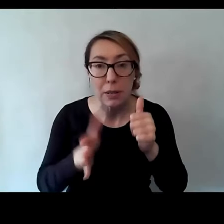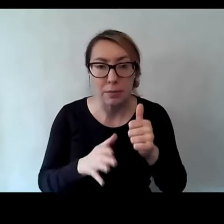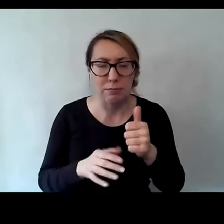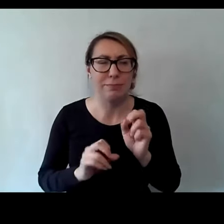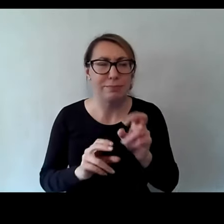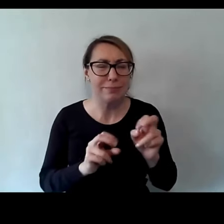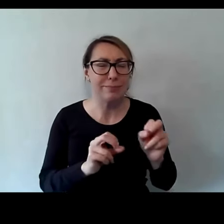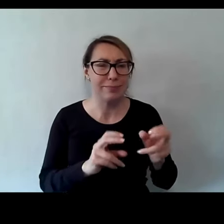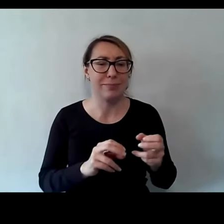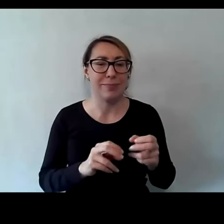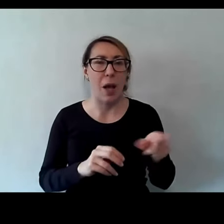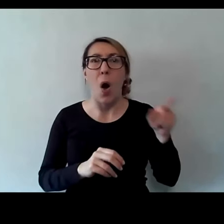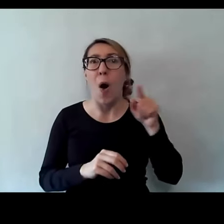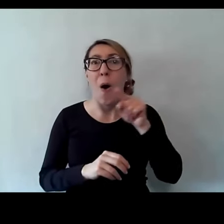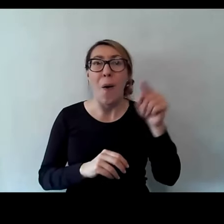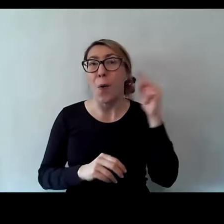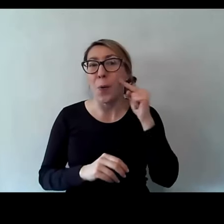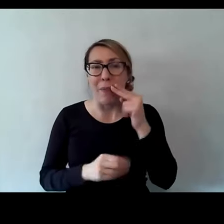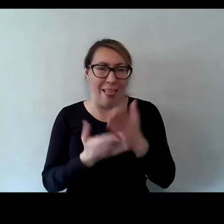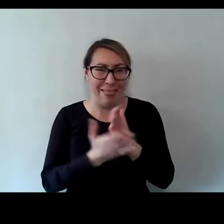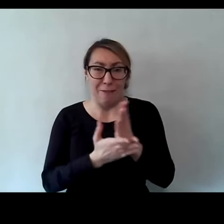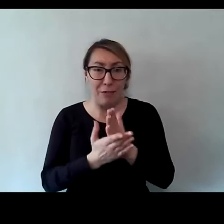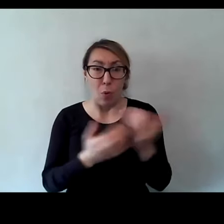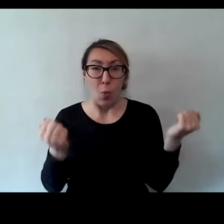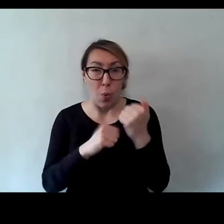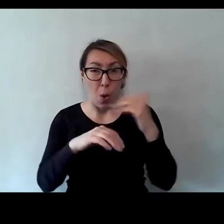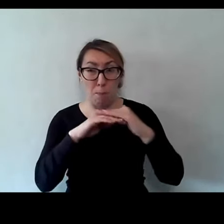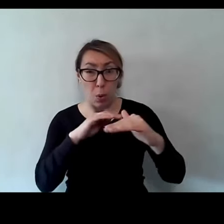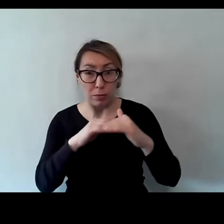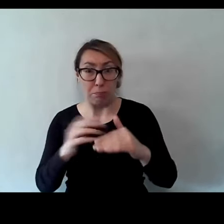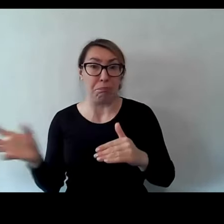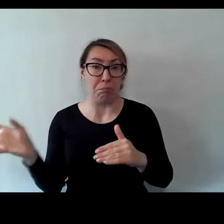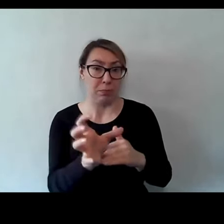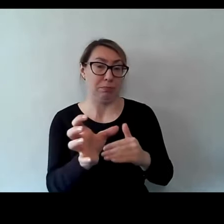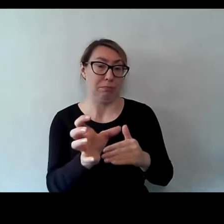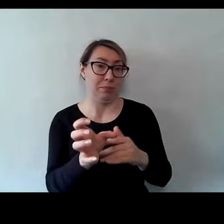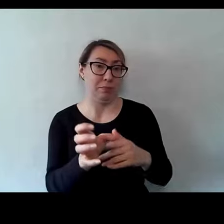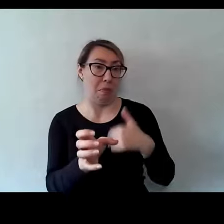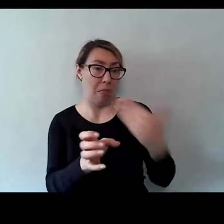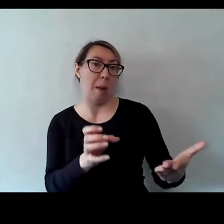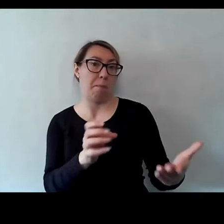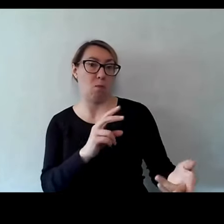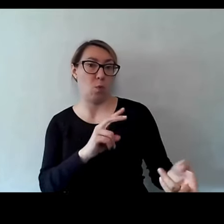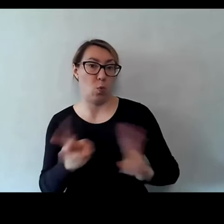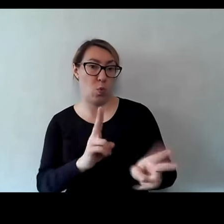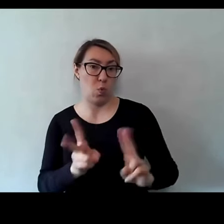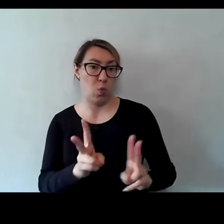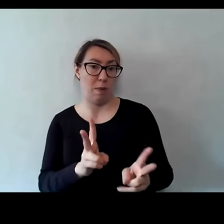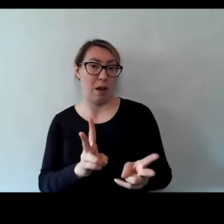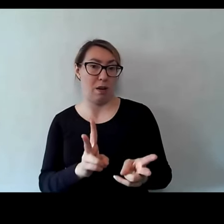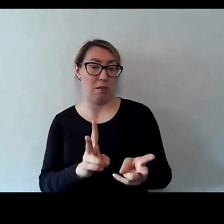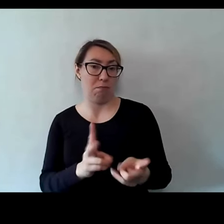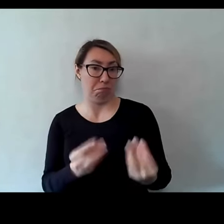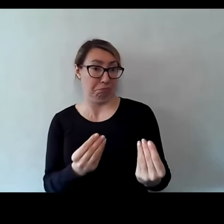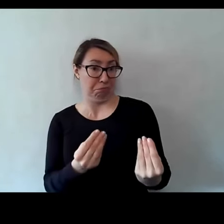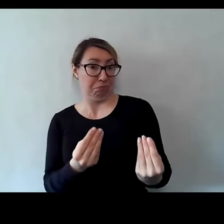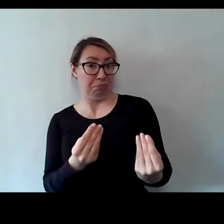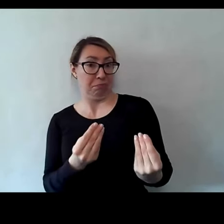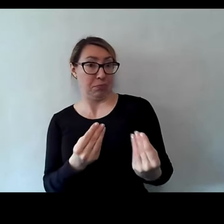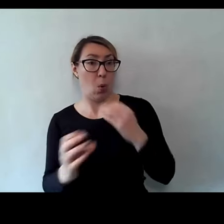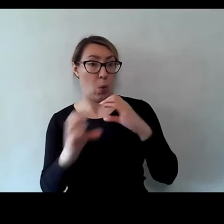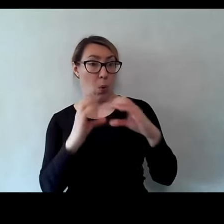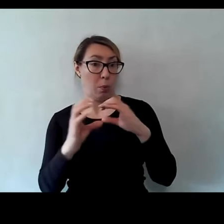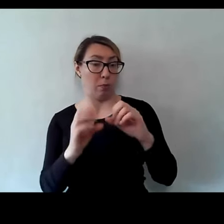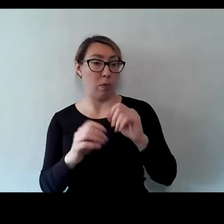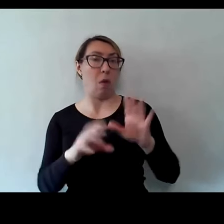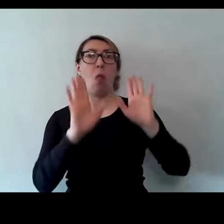nie wierzyli, że na takim poziomie można zapewnić pracownikowi ten luksus komunikacyjny, czyli